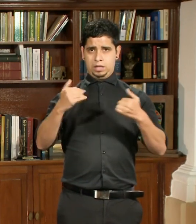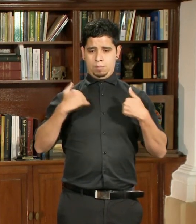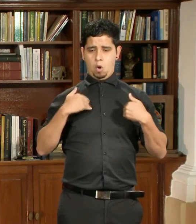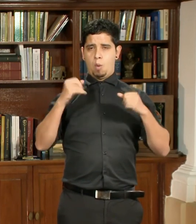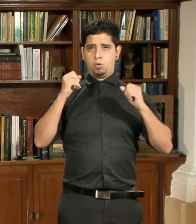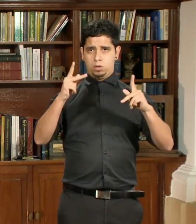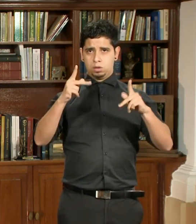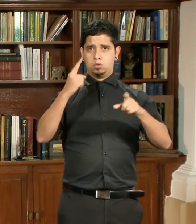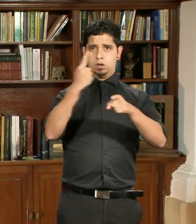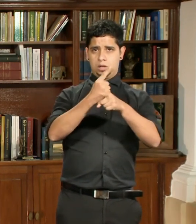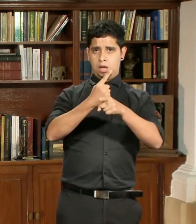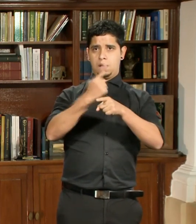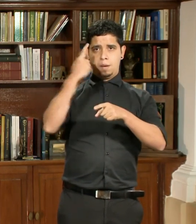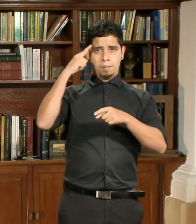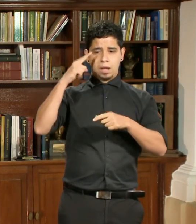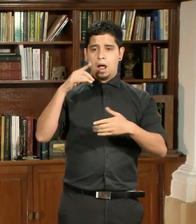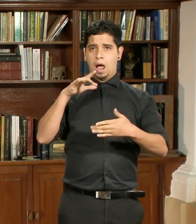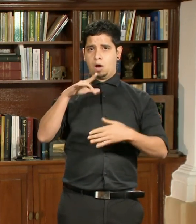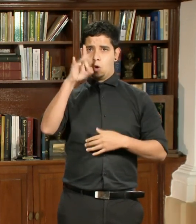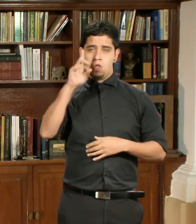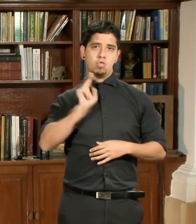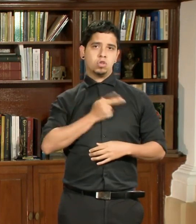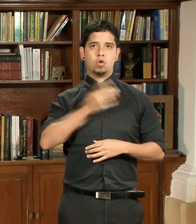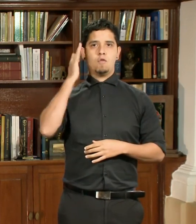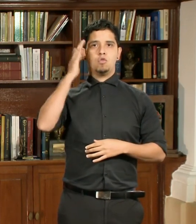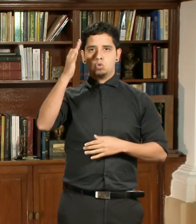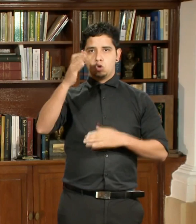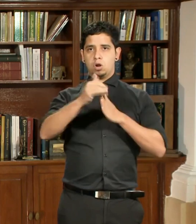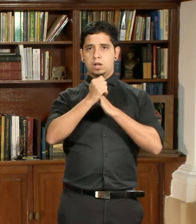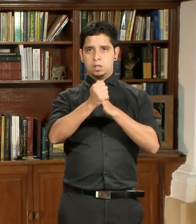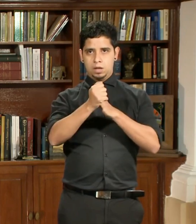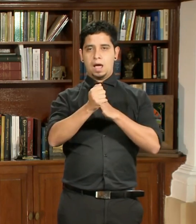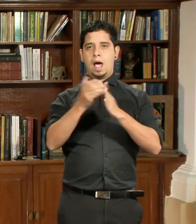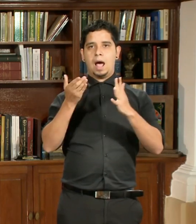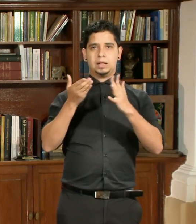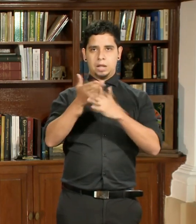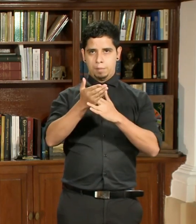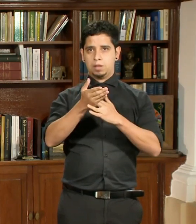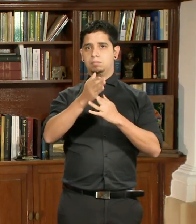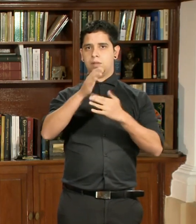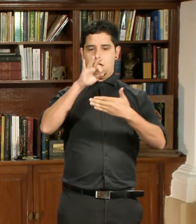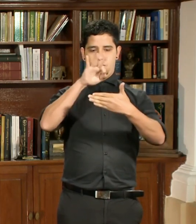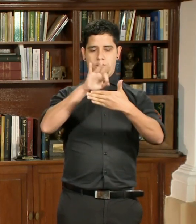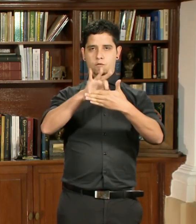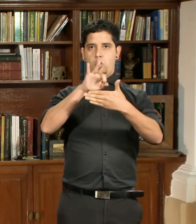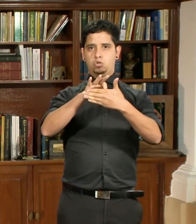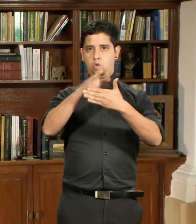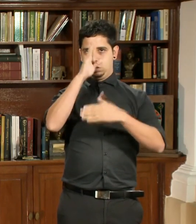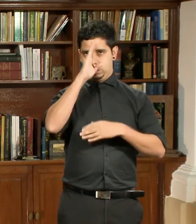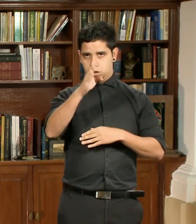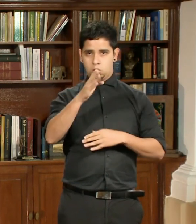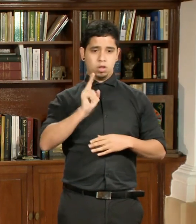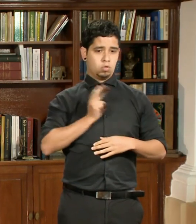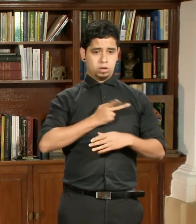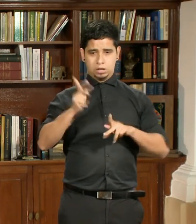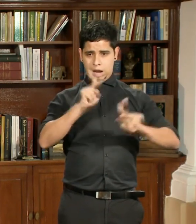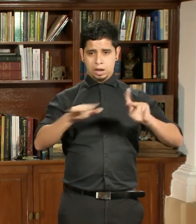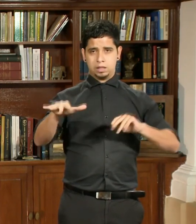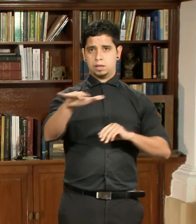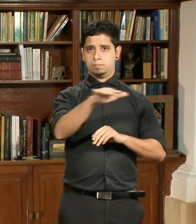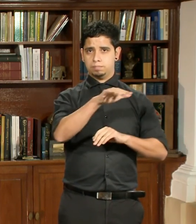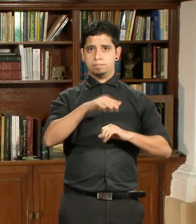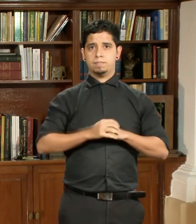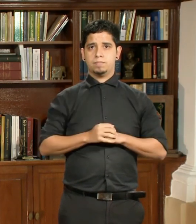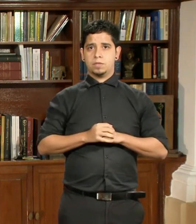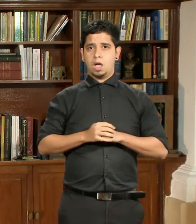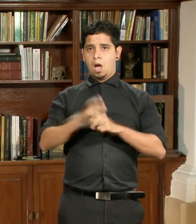líderes futuros en las próximas elecciones, a través del voto directo de nuestra gente. A la Honorable